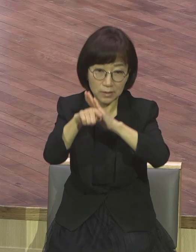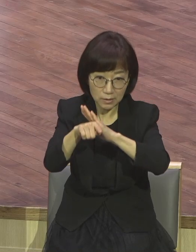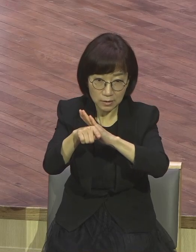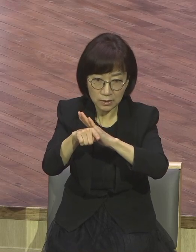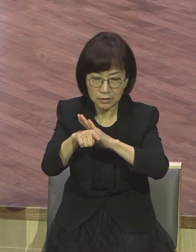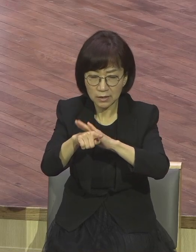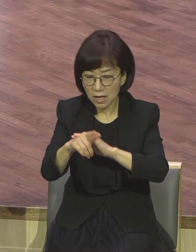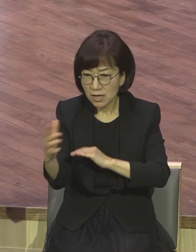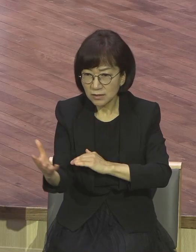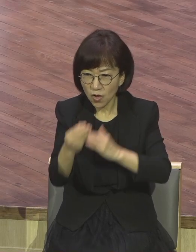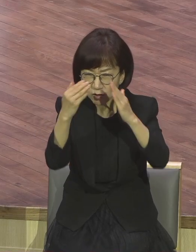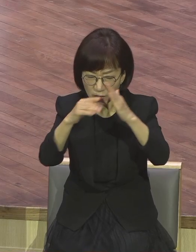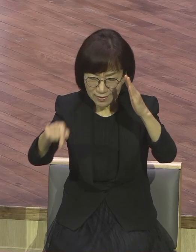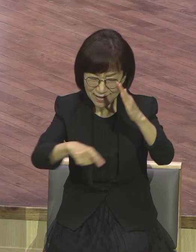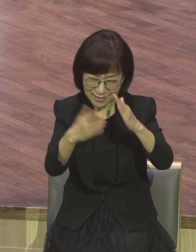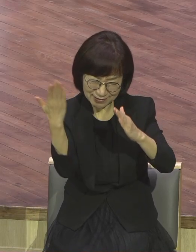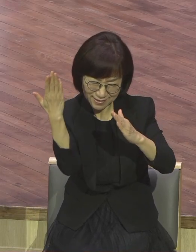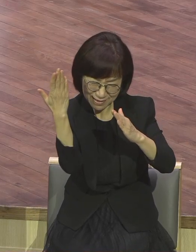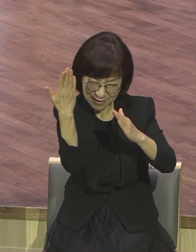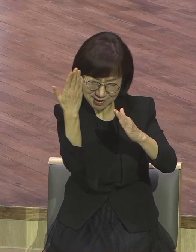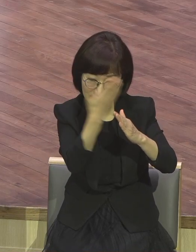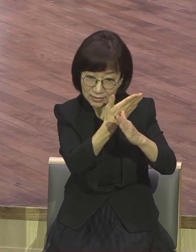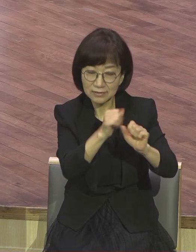정화시키는 내용입니다. 성전 청소입니다. 성전 청소.